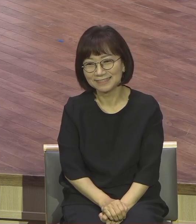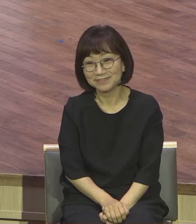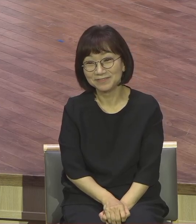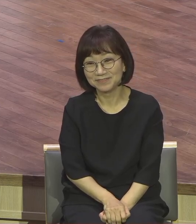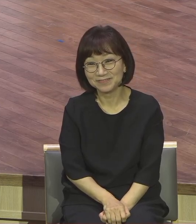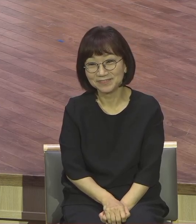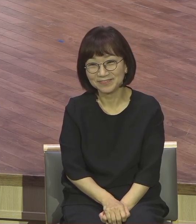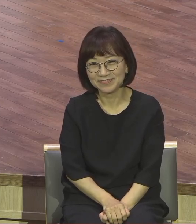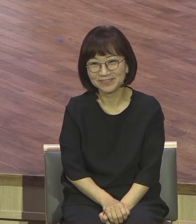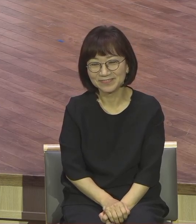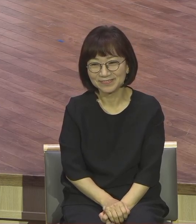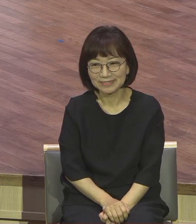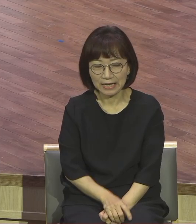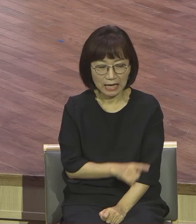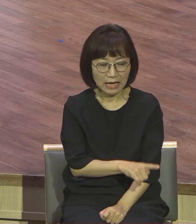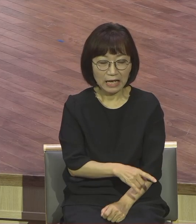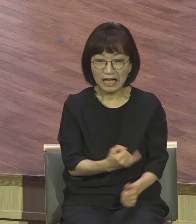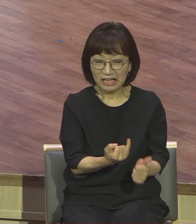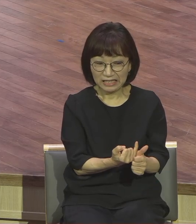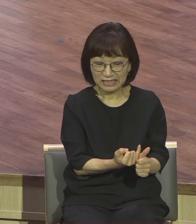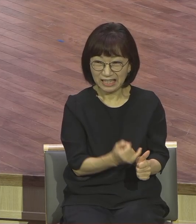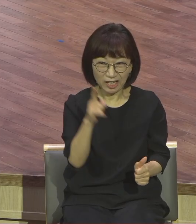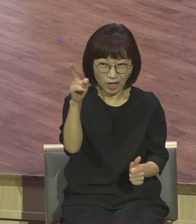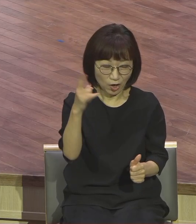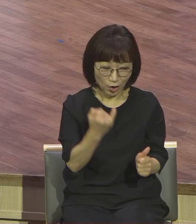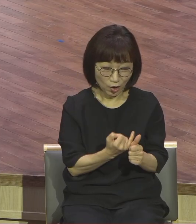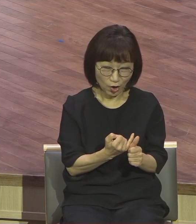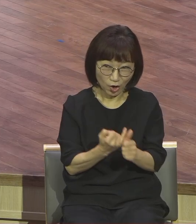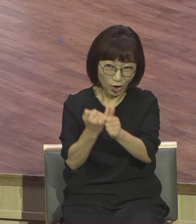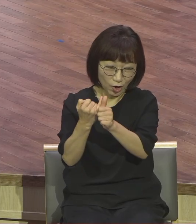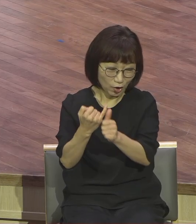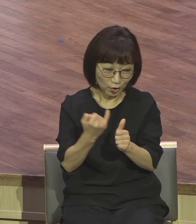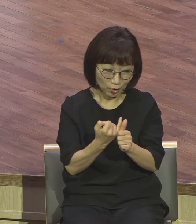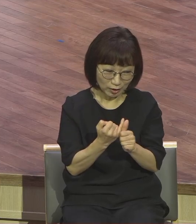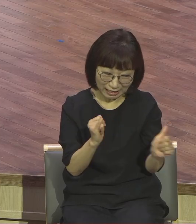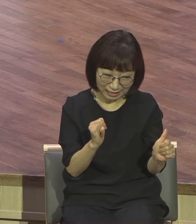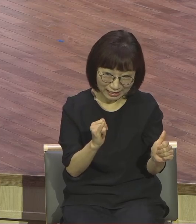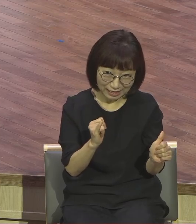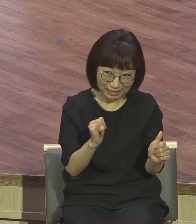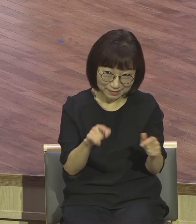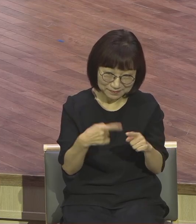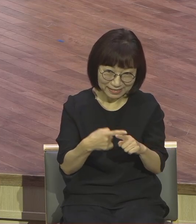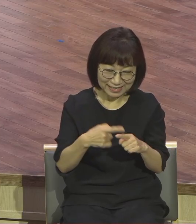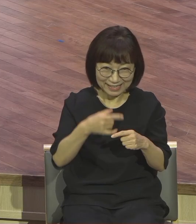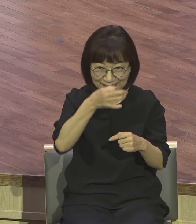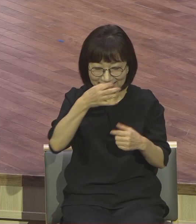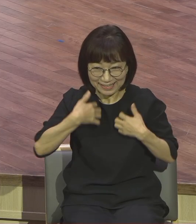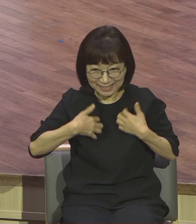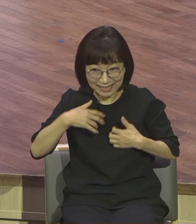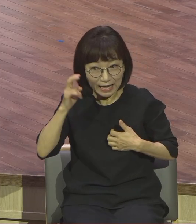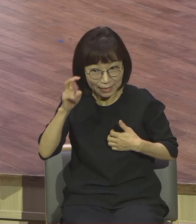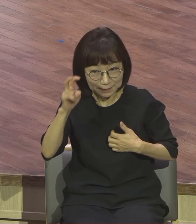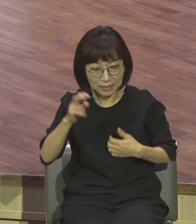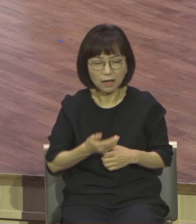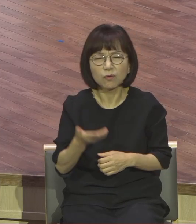저 왼속에 해방되니 속이 시원하구나. 그런 분 계실 거예요. 그런데 또 금실이 좋은 부부 있어요.